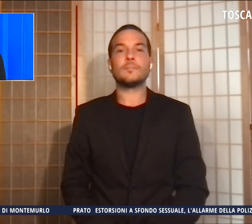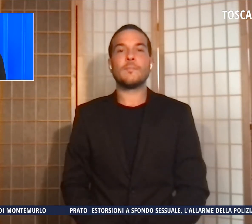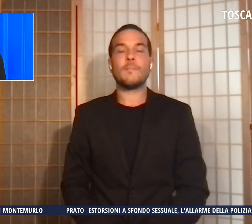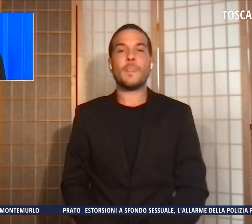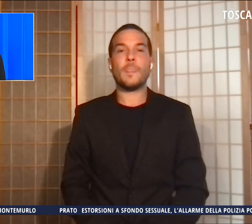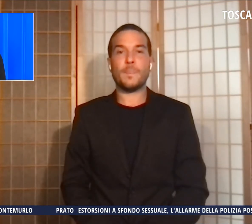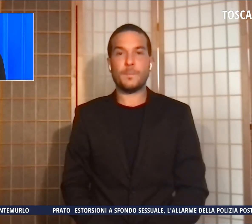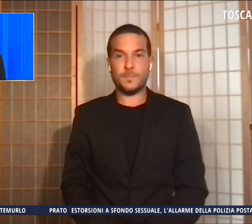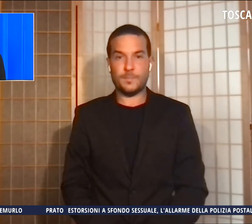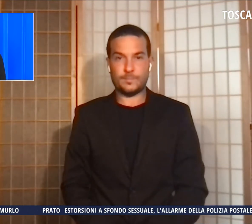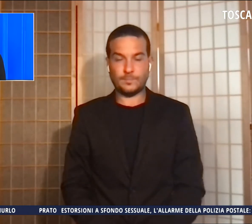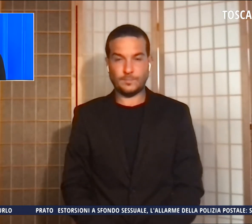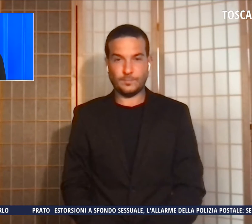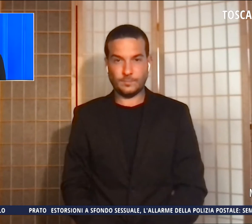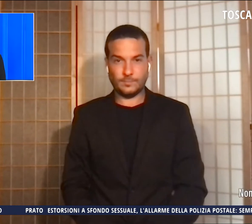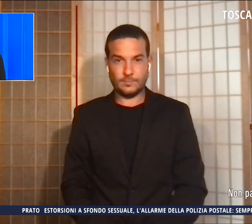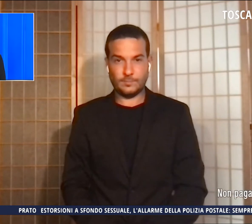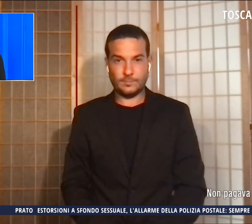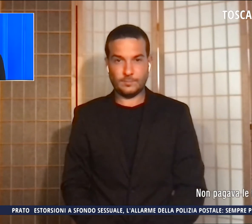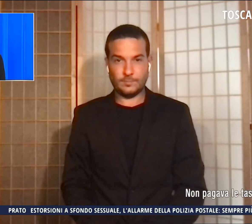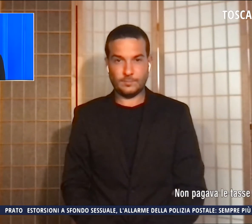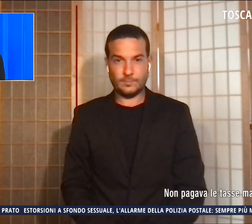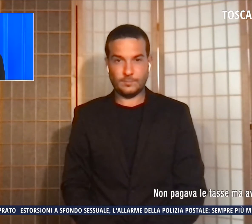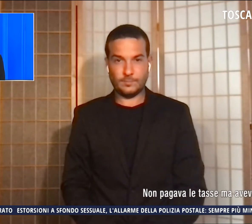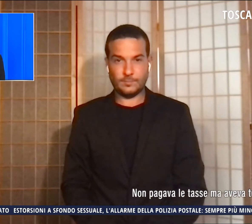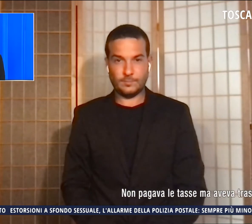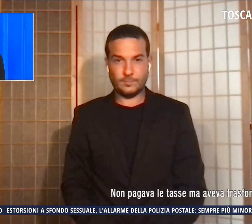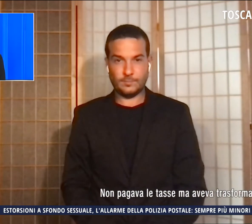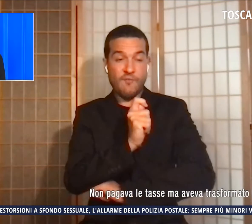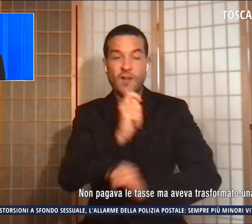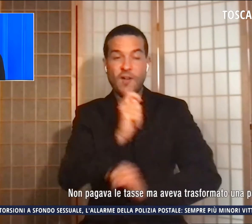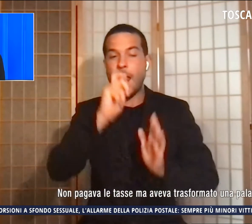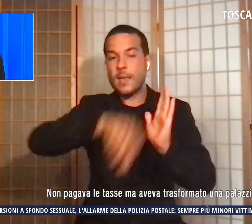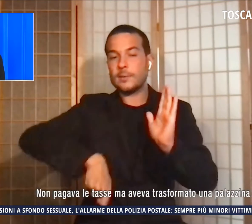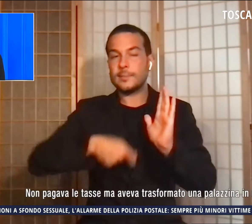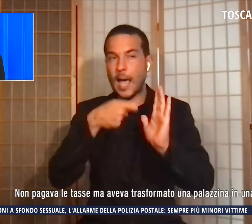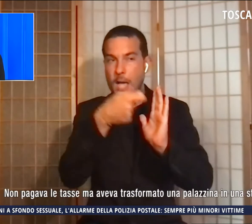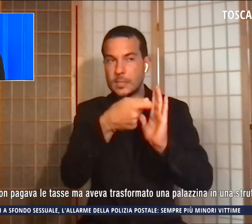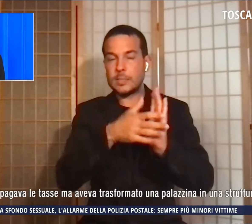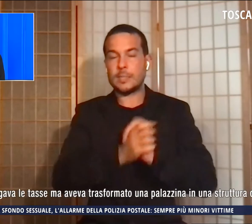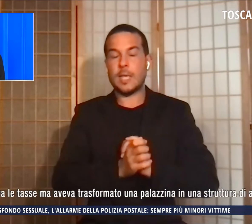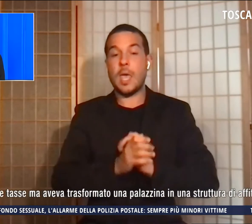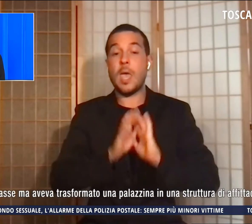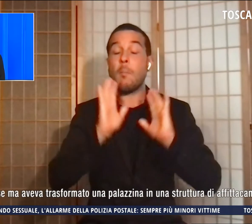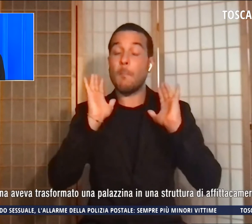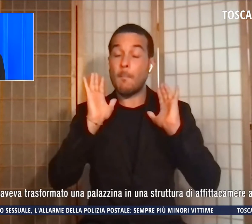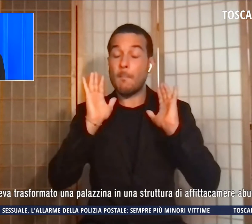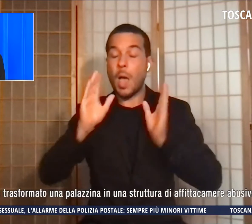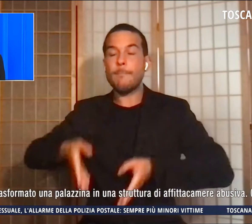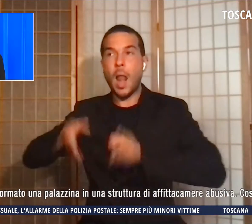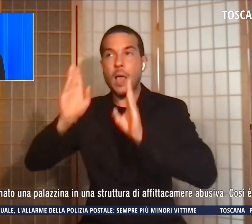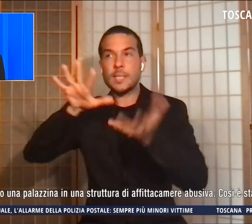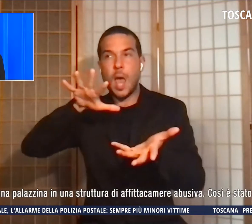Non pagava le tasse, ma aveva trasformato una palazzina in una struttura di affittacamere abusiva.